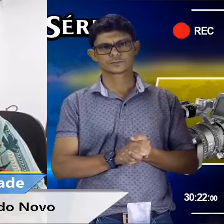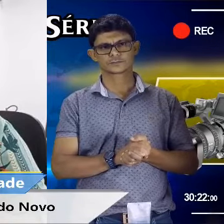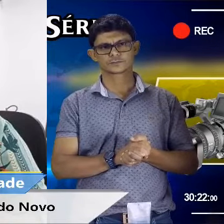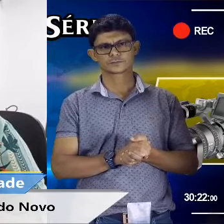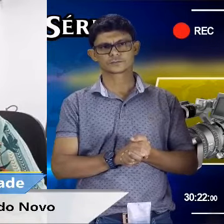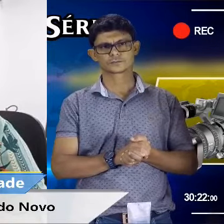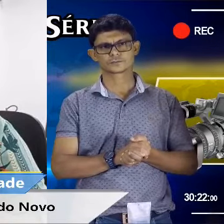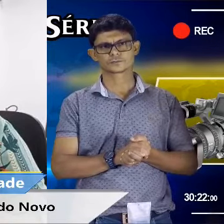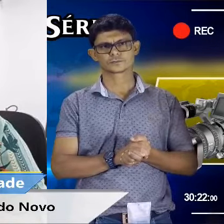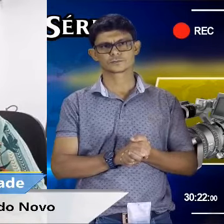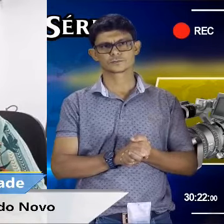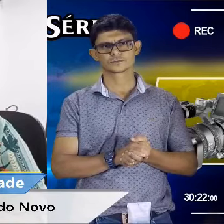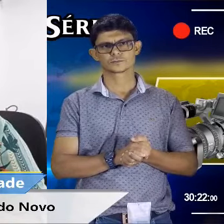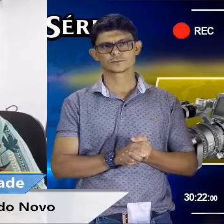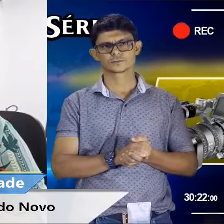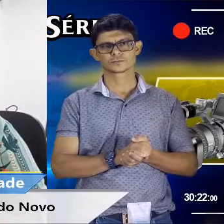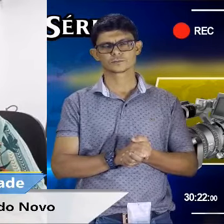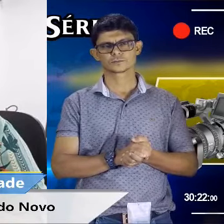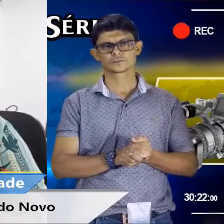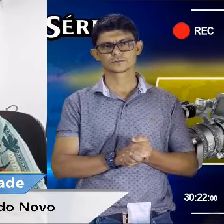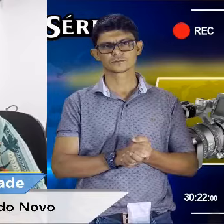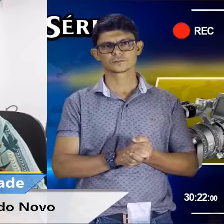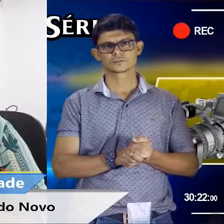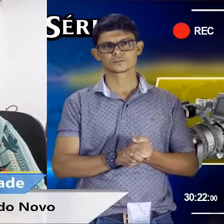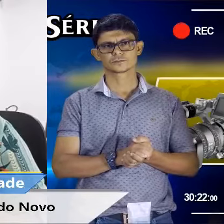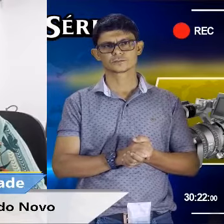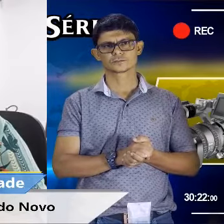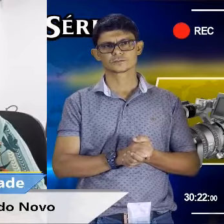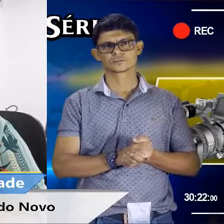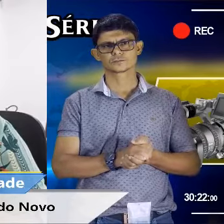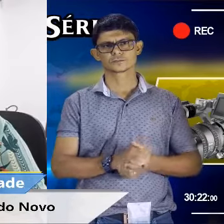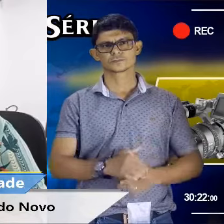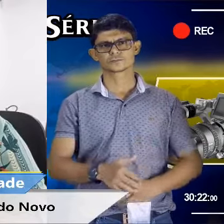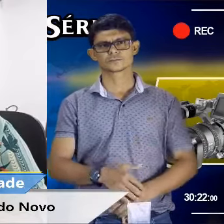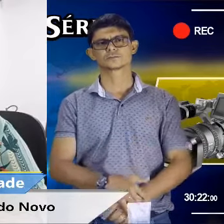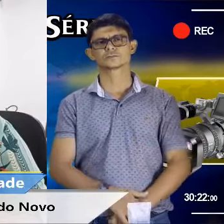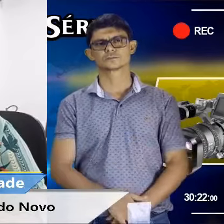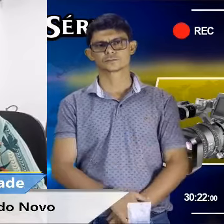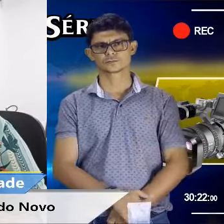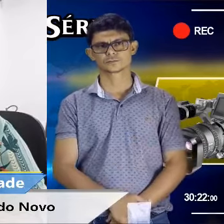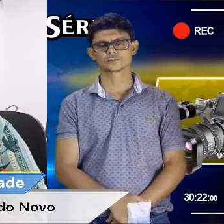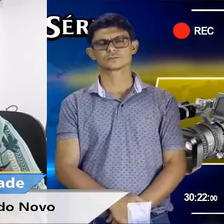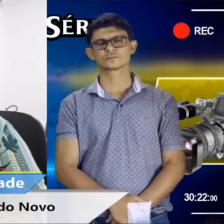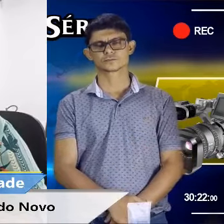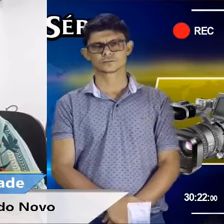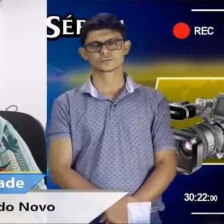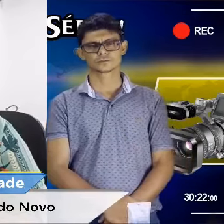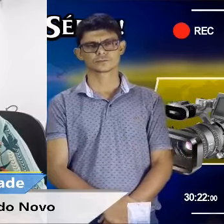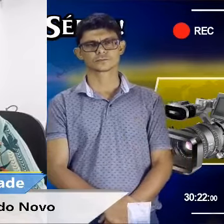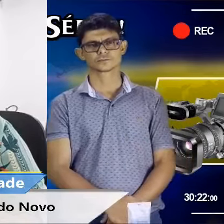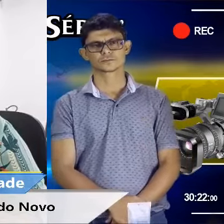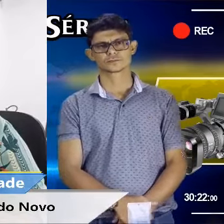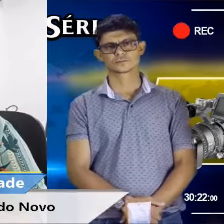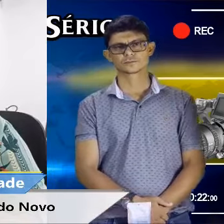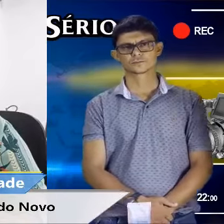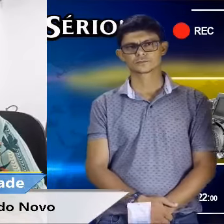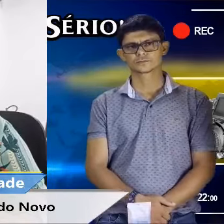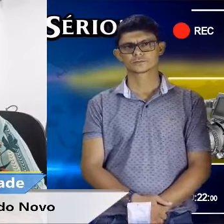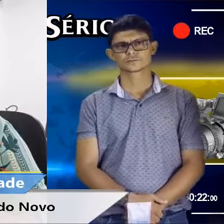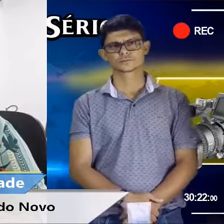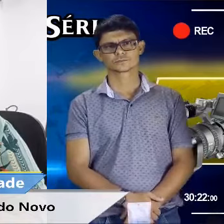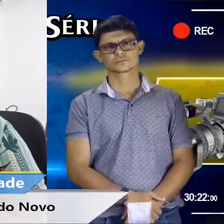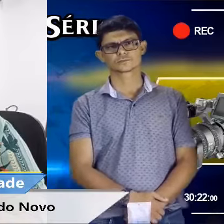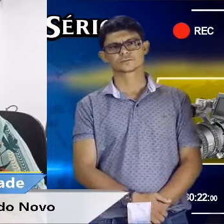aviso foi dado pelo DENIT, nem foi pela CCR, mas eu acho que é a caso de casos. Nós somos um município